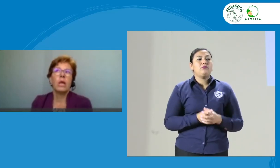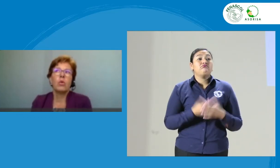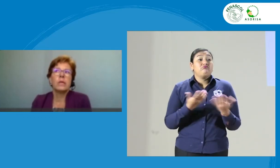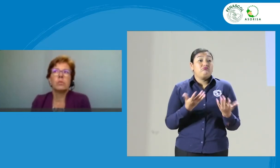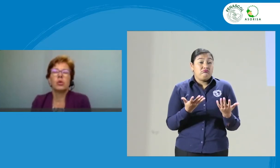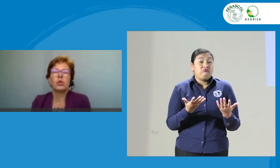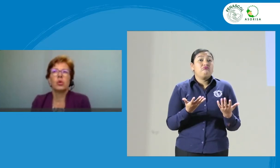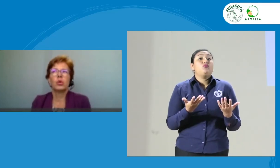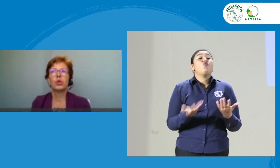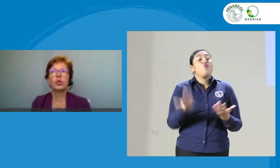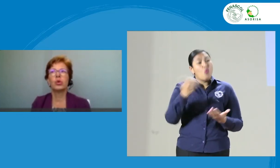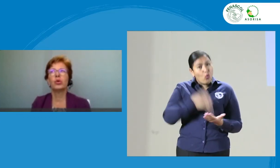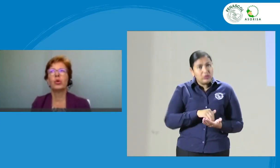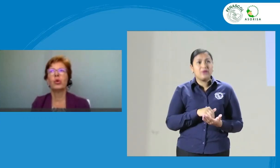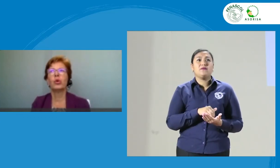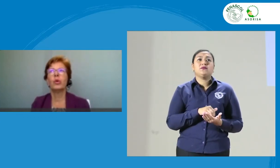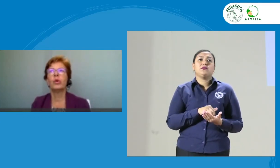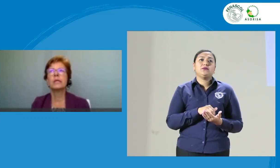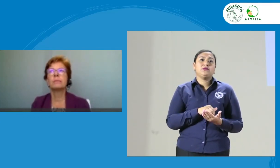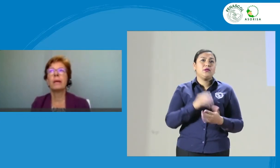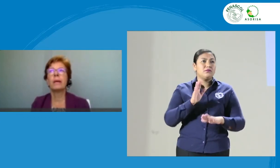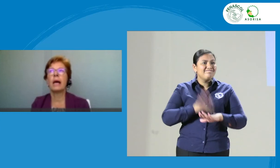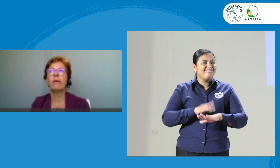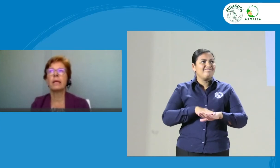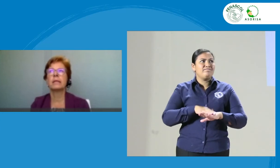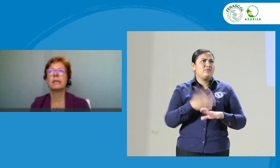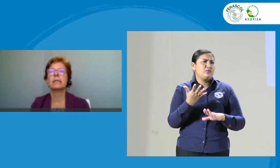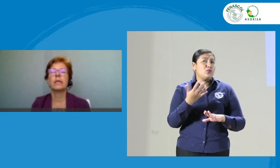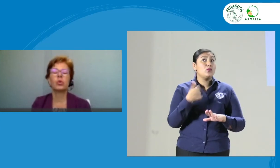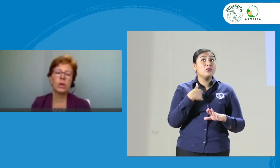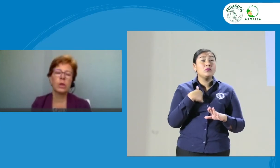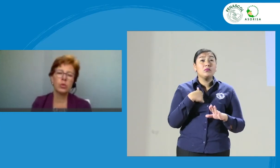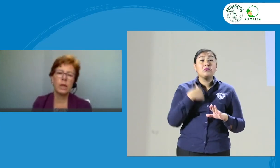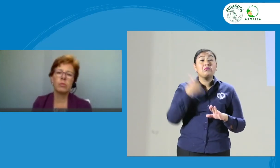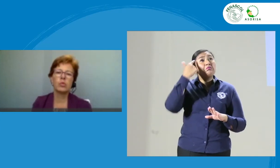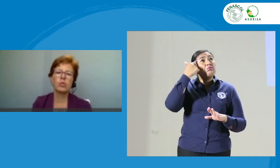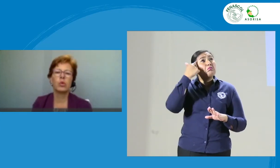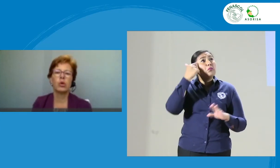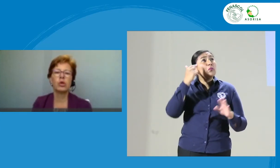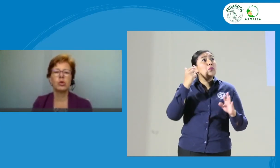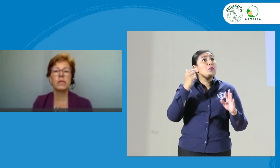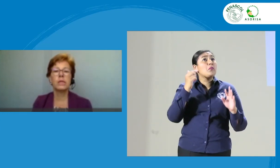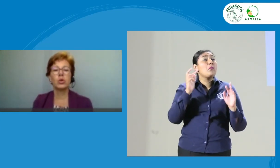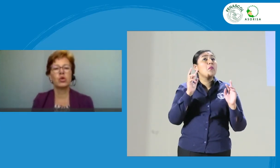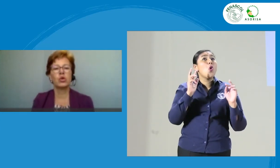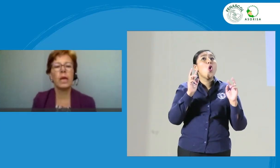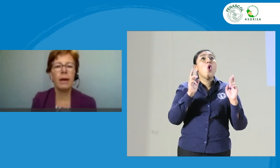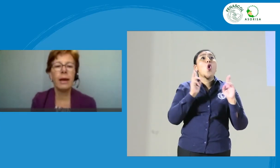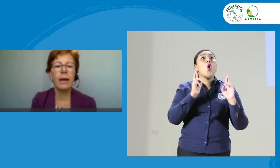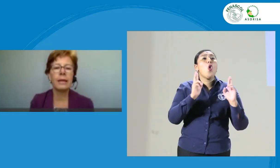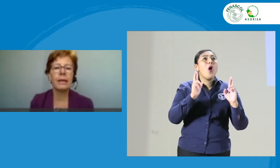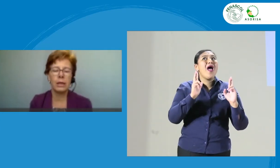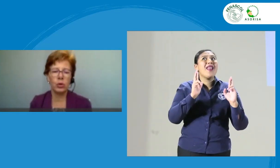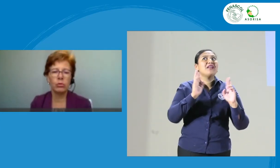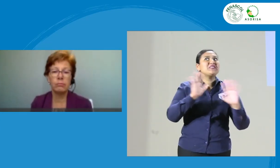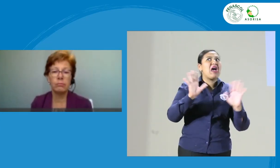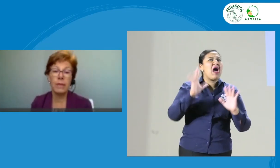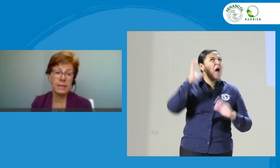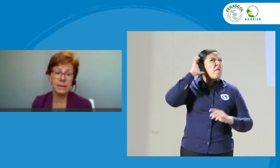volvemos a lo mismo, yo esperaba que a estas alturas hubiéramos podido disociar la religión